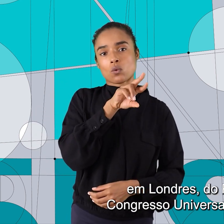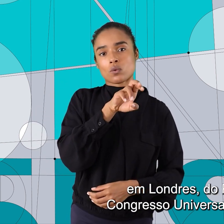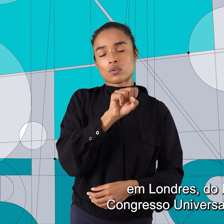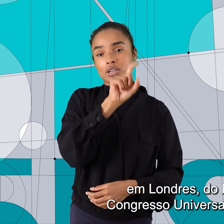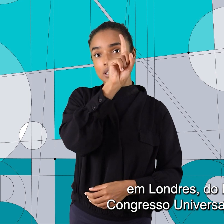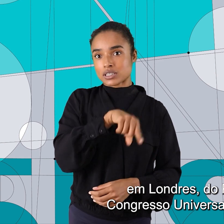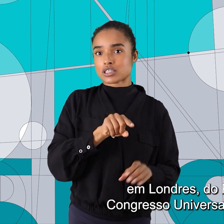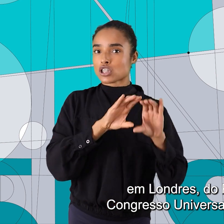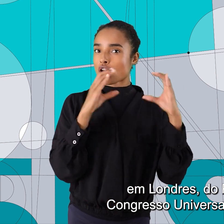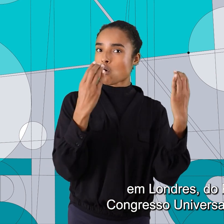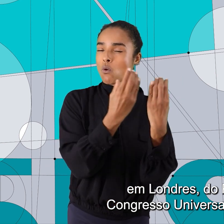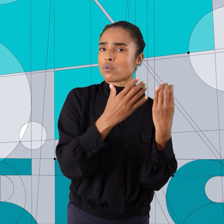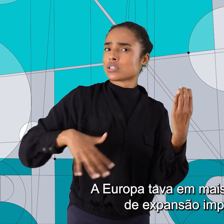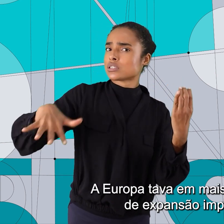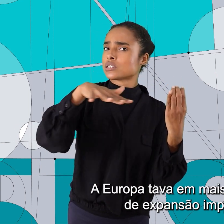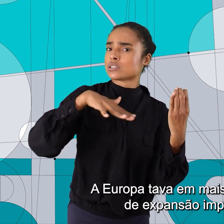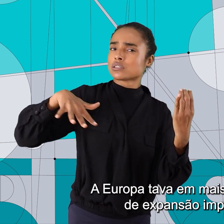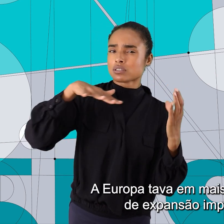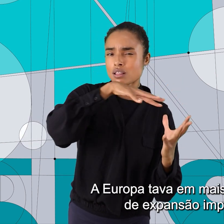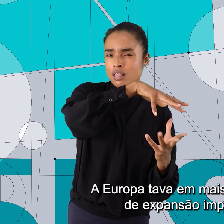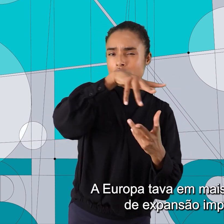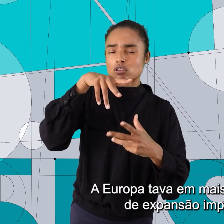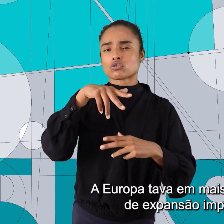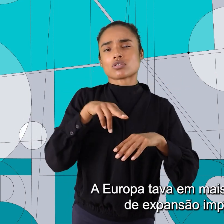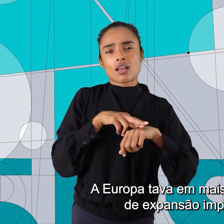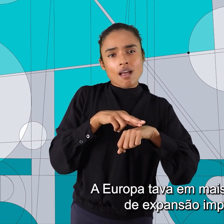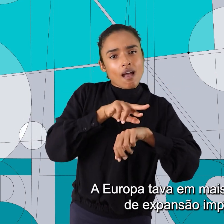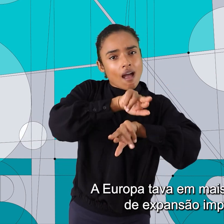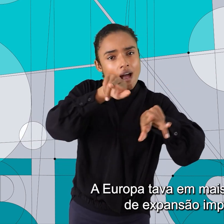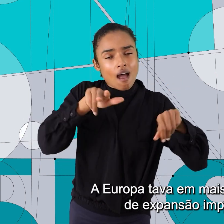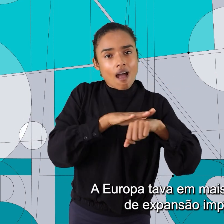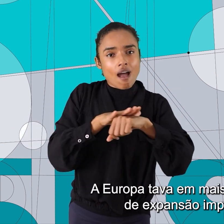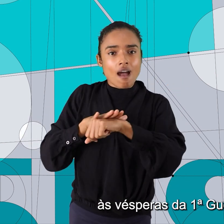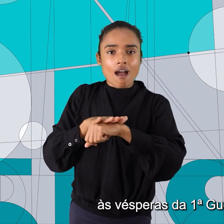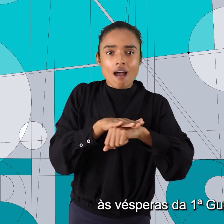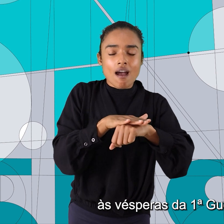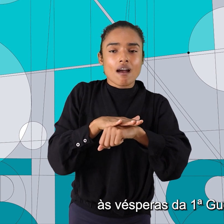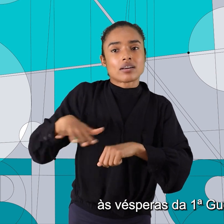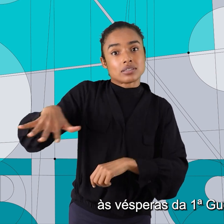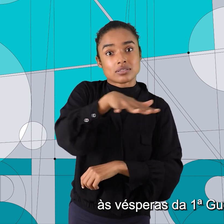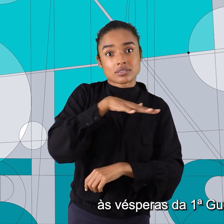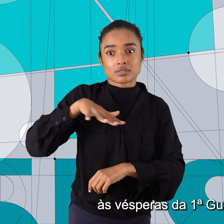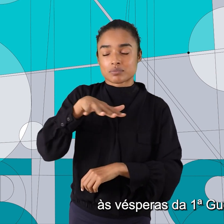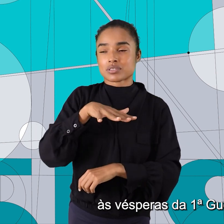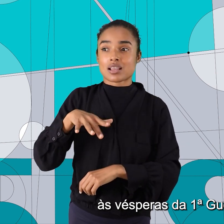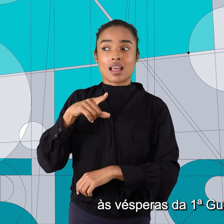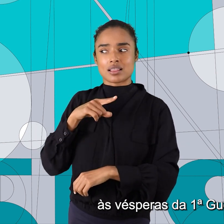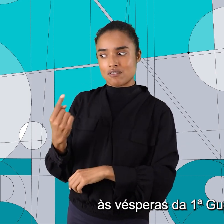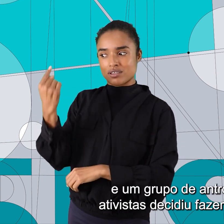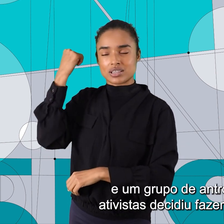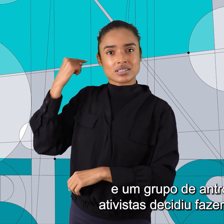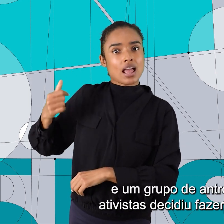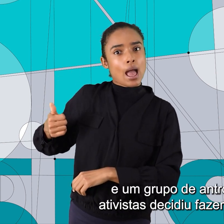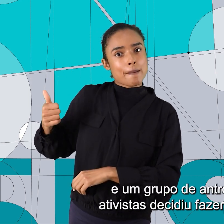de Raças. A Europa estava em mais um momento de expansão imperialista às vésperas da Primeira Guerra Mundial